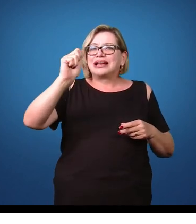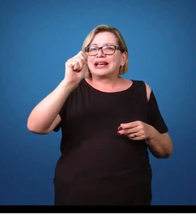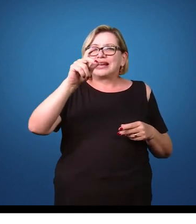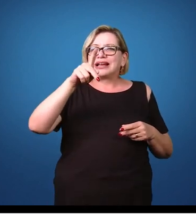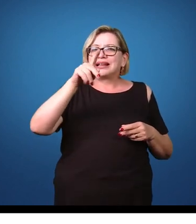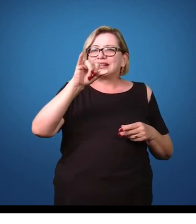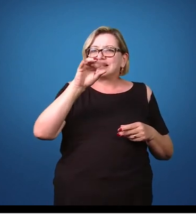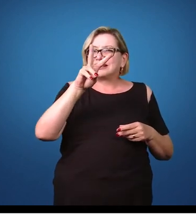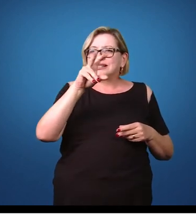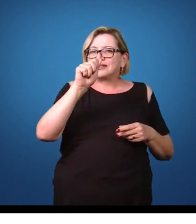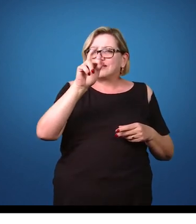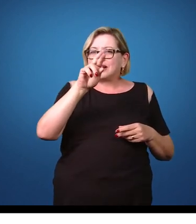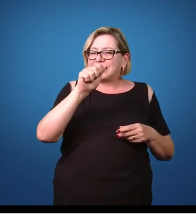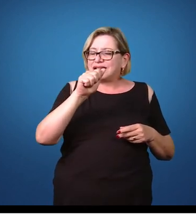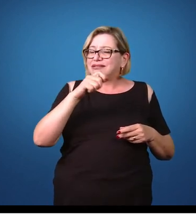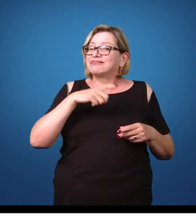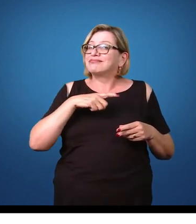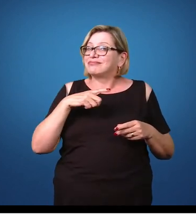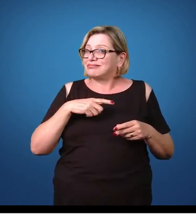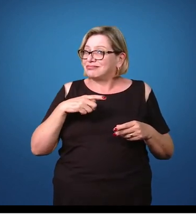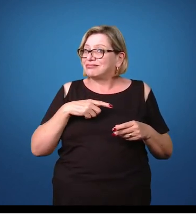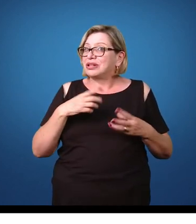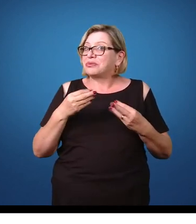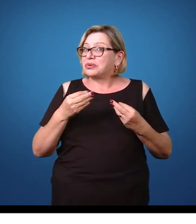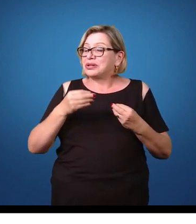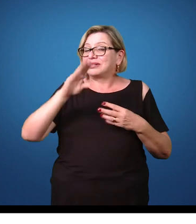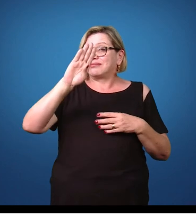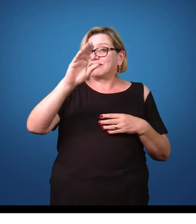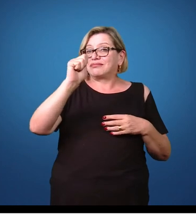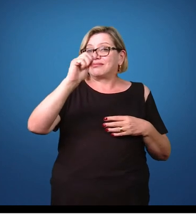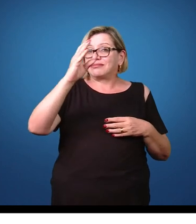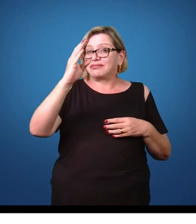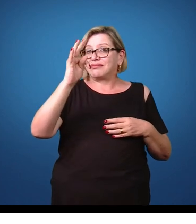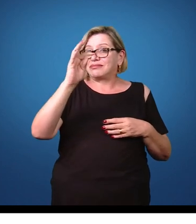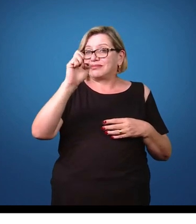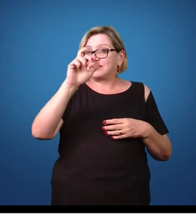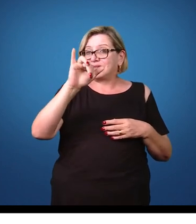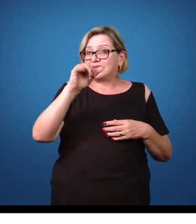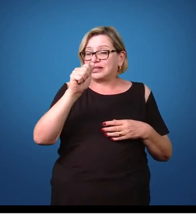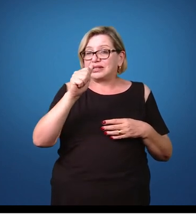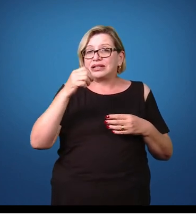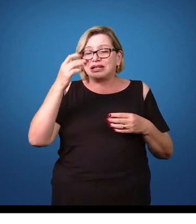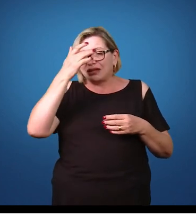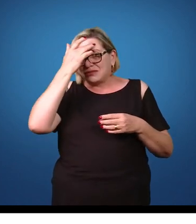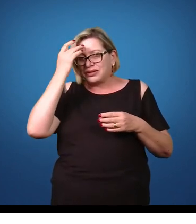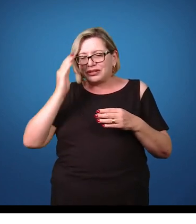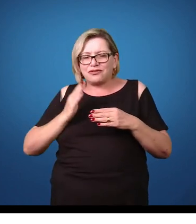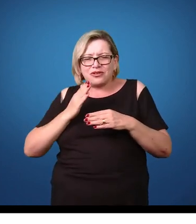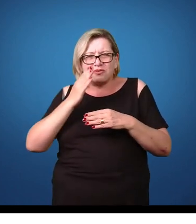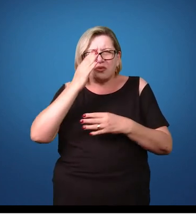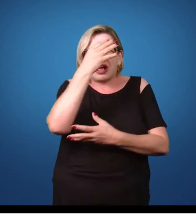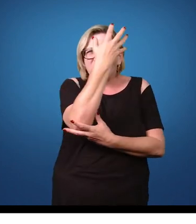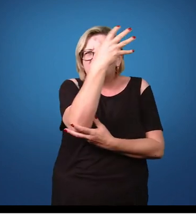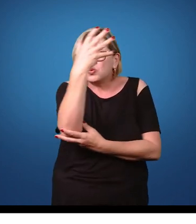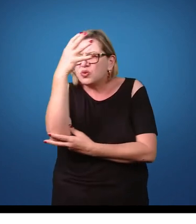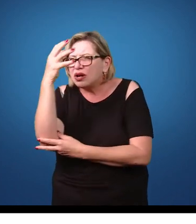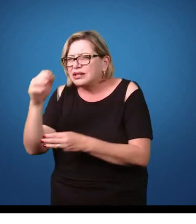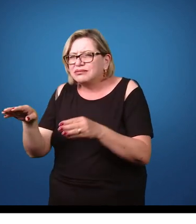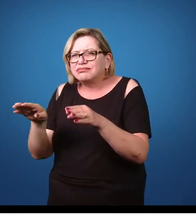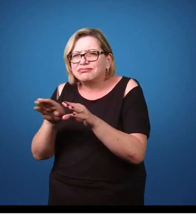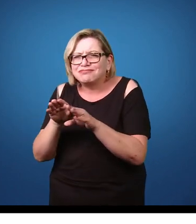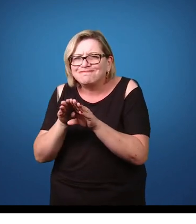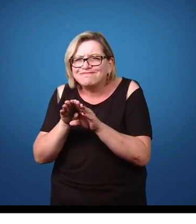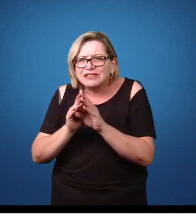reservatórios dessa bactéria. E aí pessoas que vão, que adentram a regiões de mata fechada,